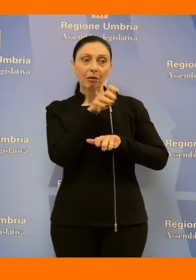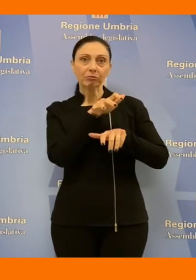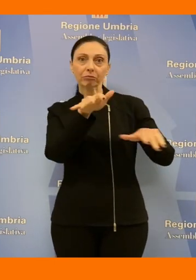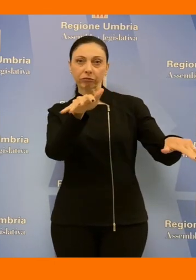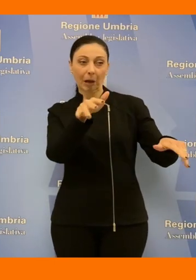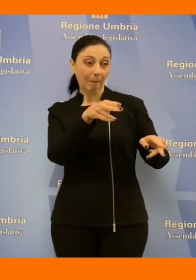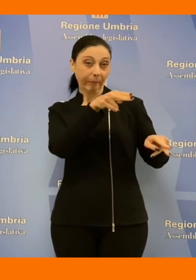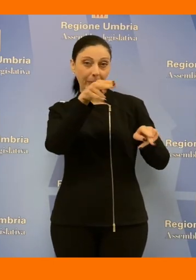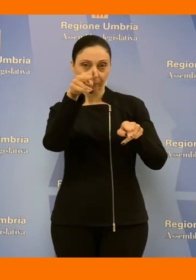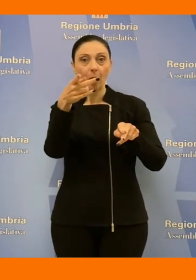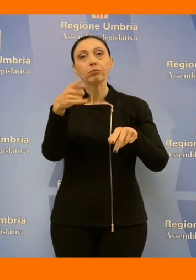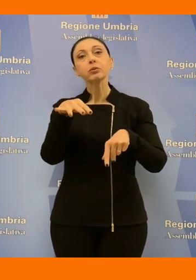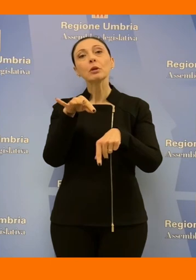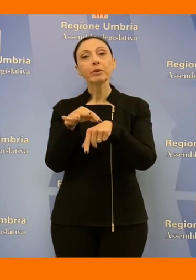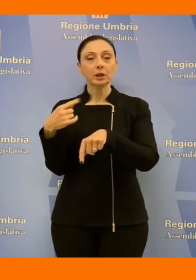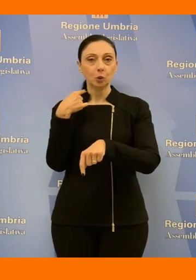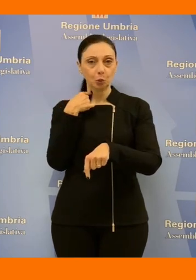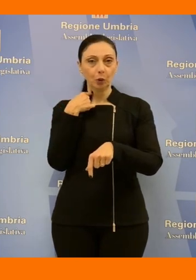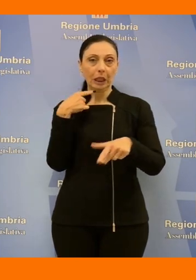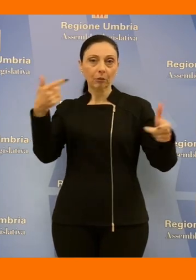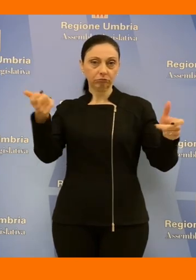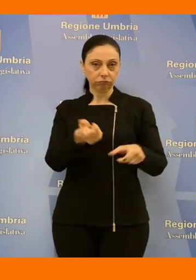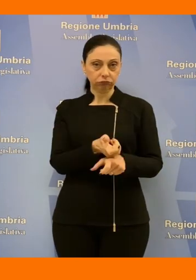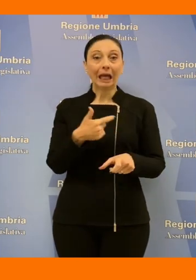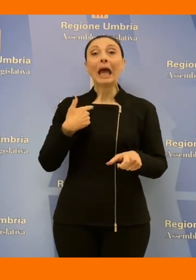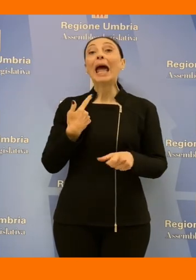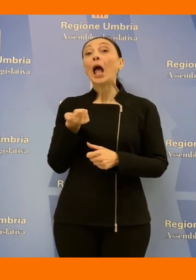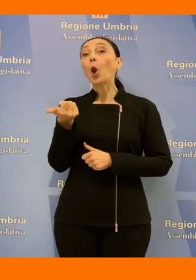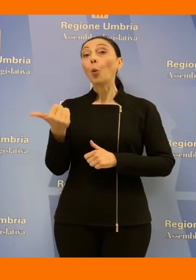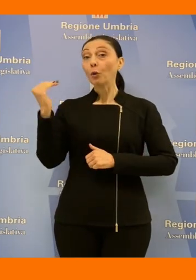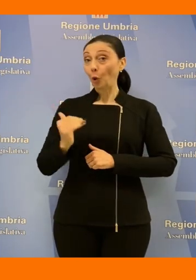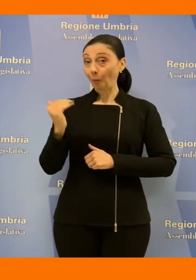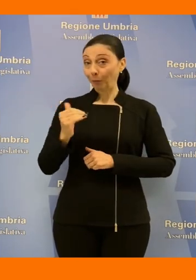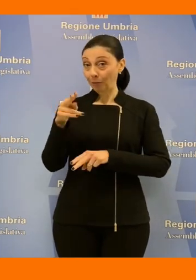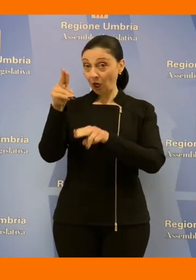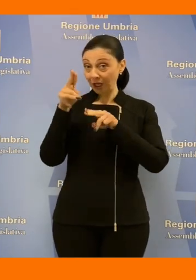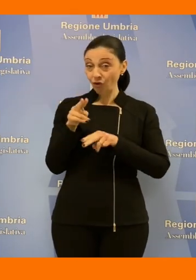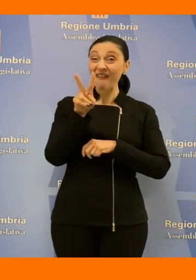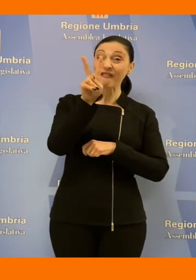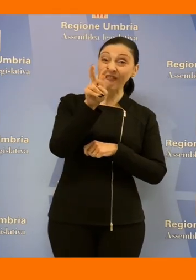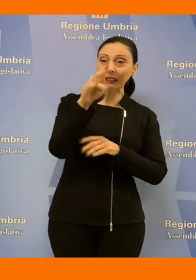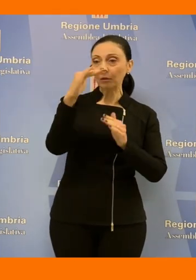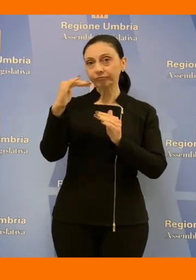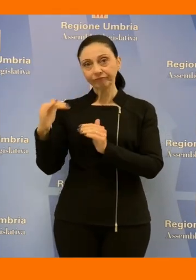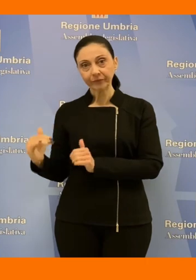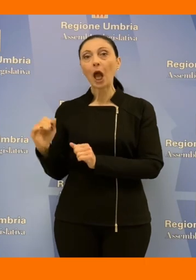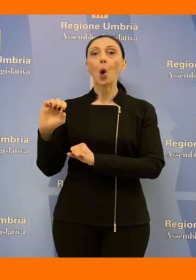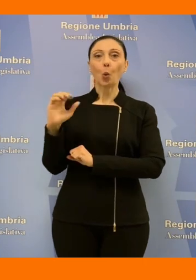e della peste suina il numero minimo di cacciatori scende da 20 a 15 partecipanti e fino alla metà potranno essere ospiti